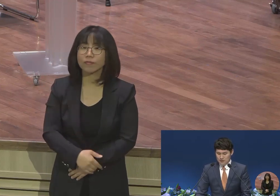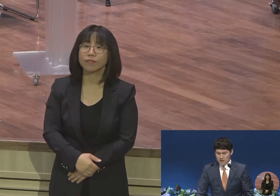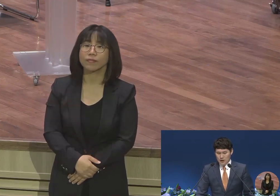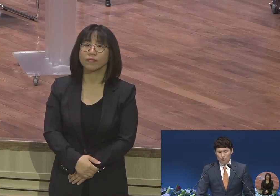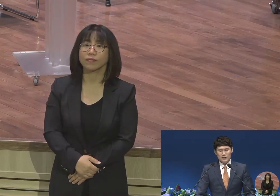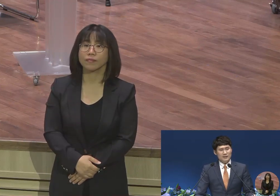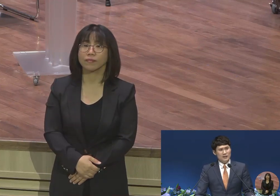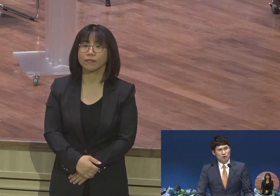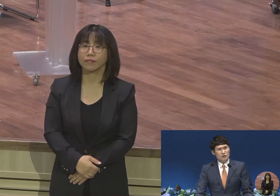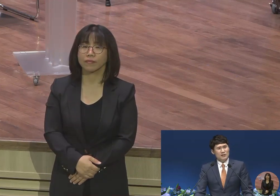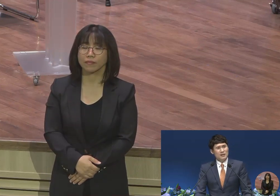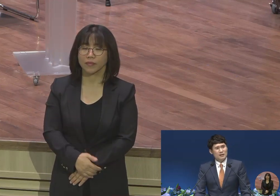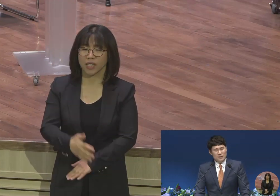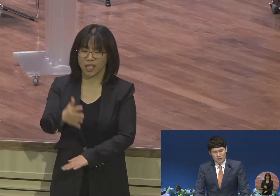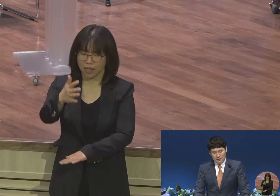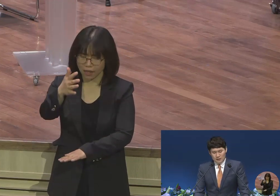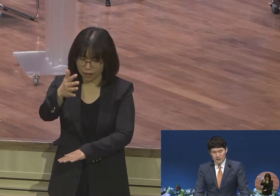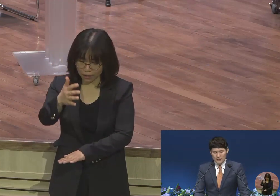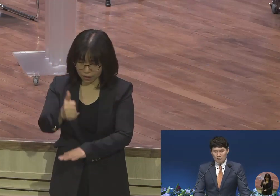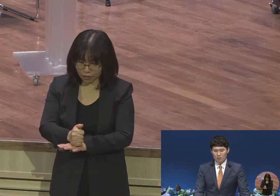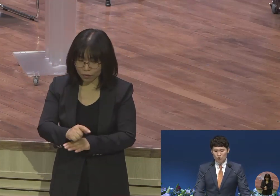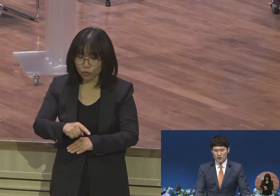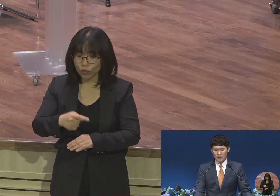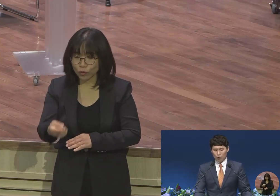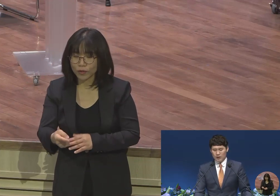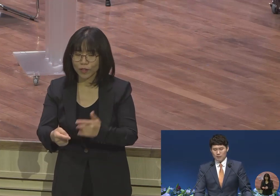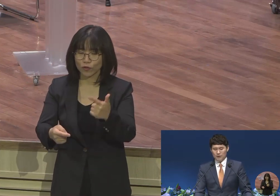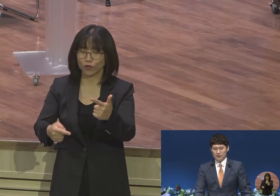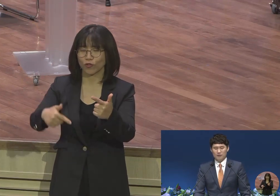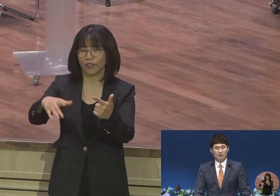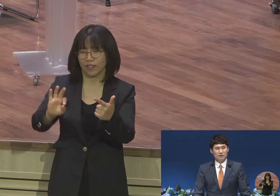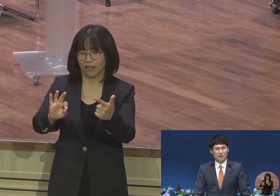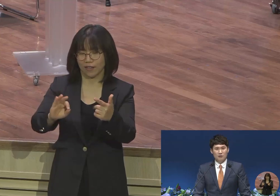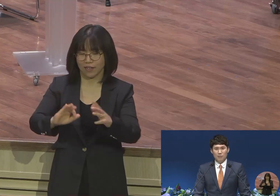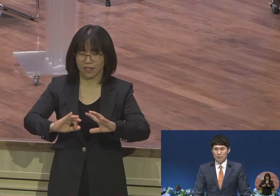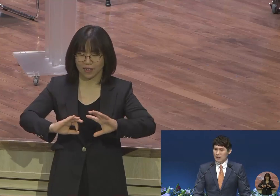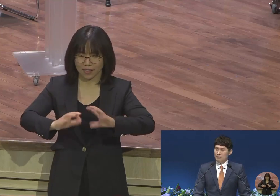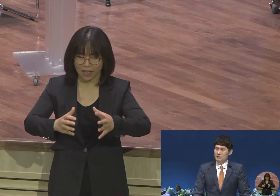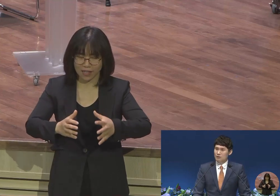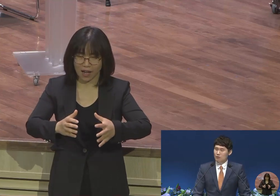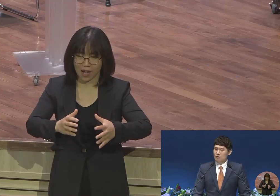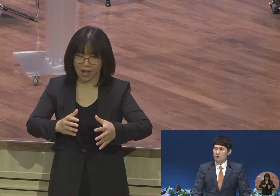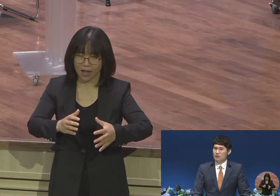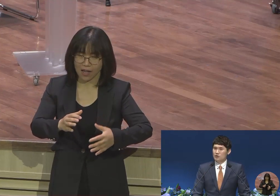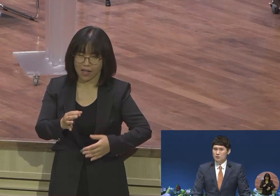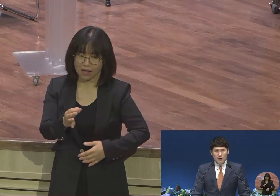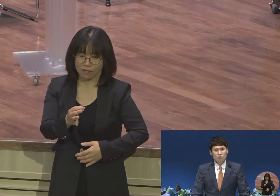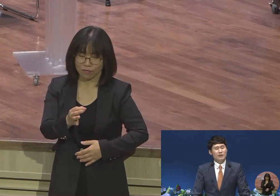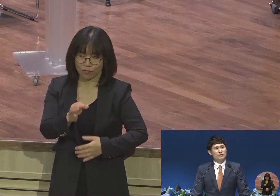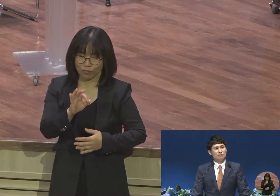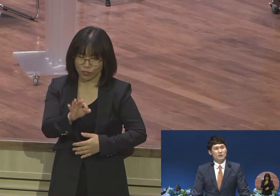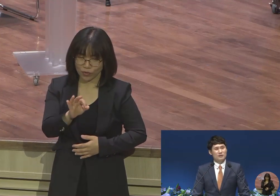결국 장세기 6장에 세상과 물질과 돈에 잡혀서 바벨탑 인생으로 실패하고 말 것입니다